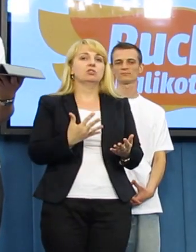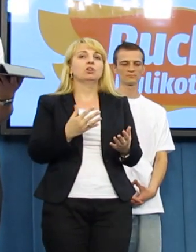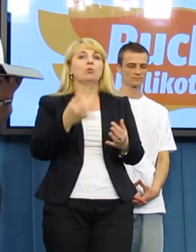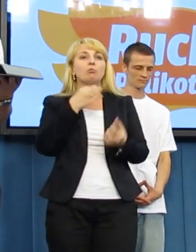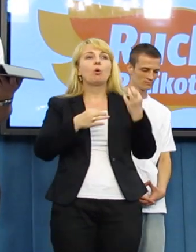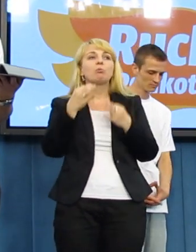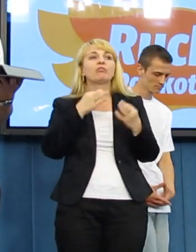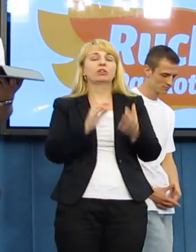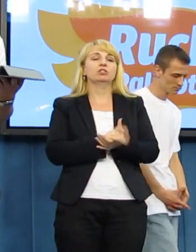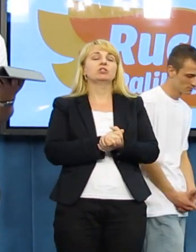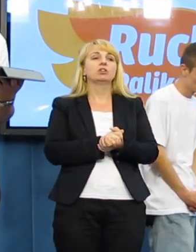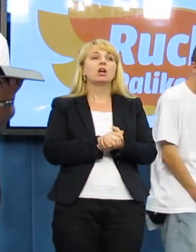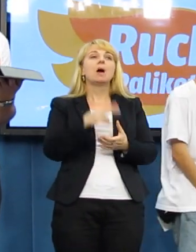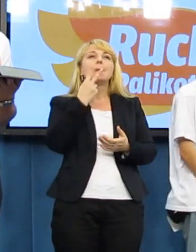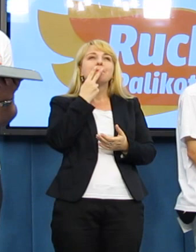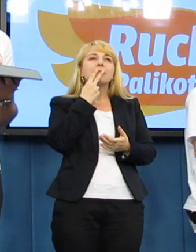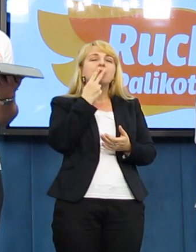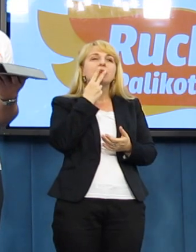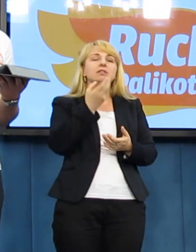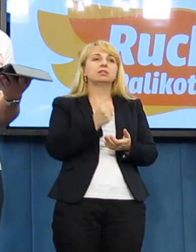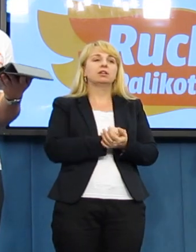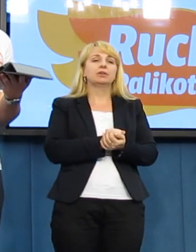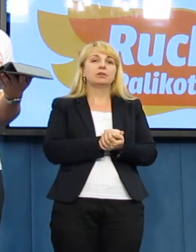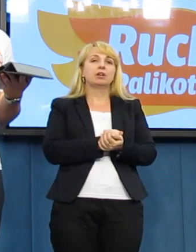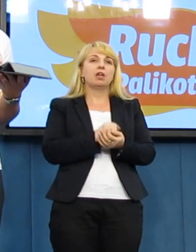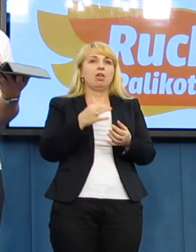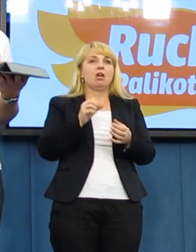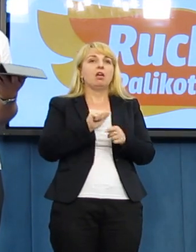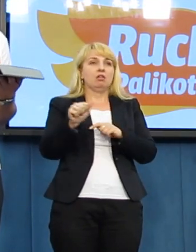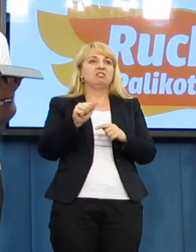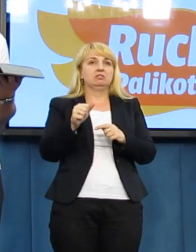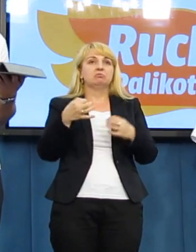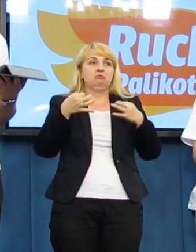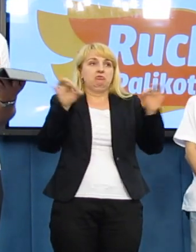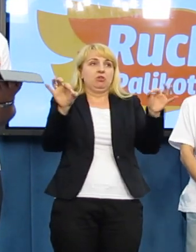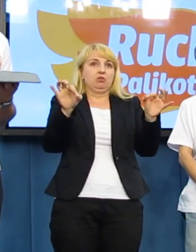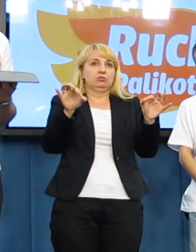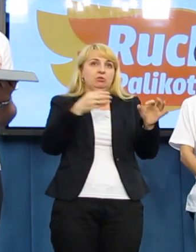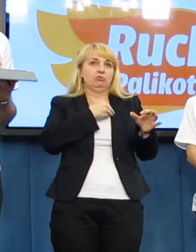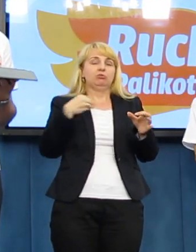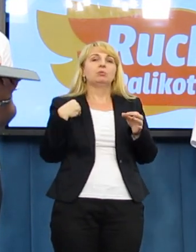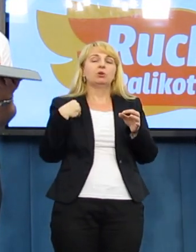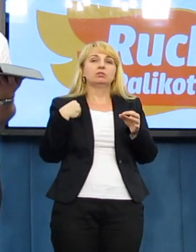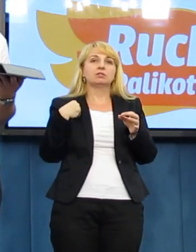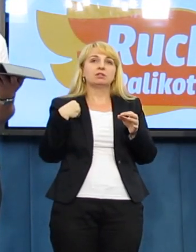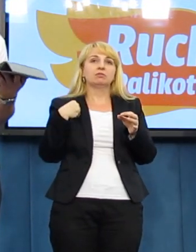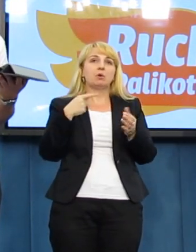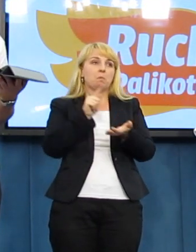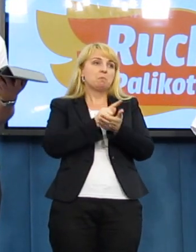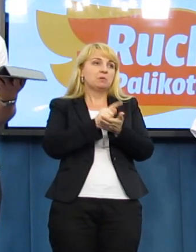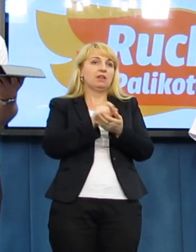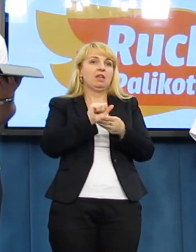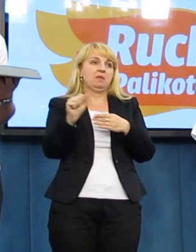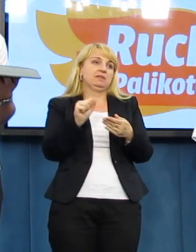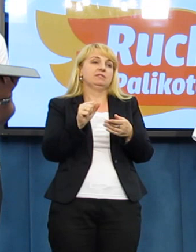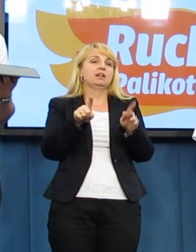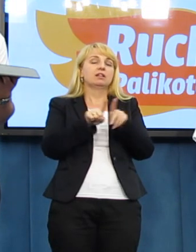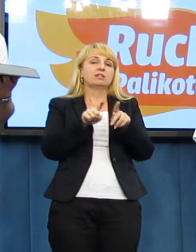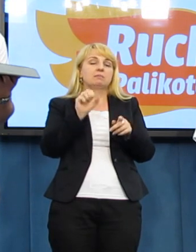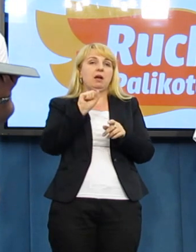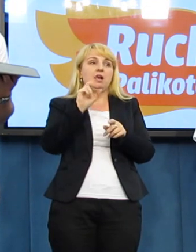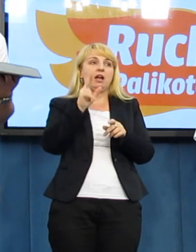spostrzeżeniach. Tytoń, jak Państwo wiecie, jest w Polsce całkowicie legalny, opodatkowany, oakcyzowany